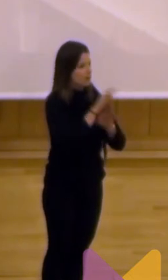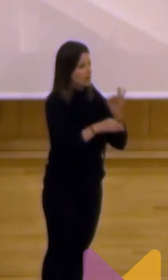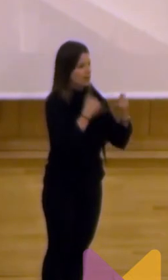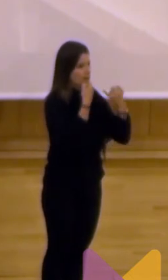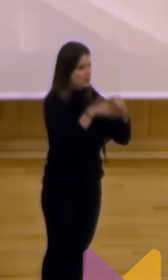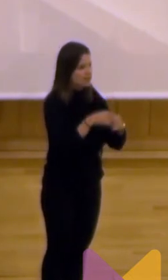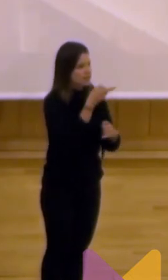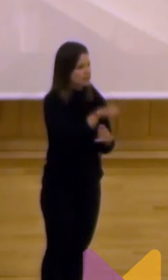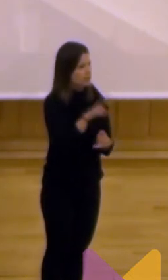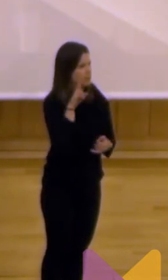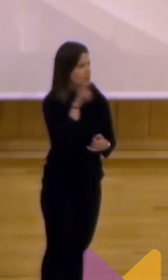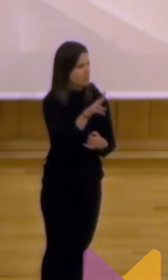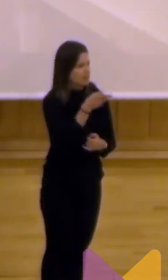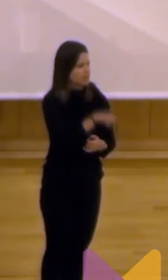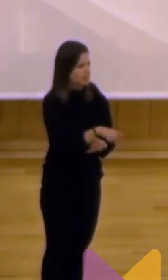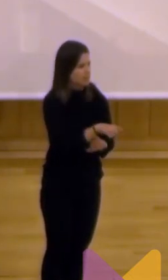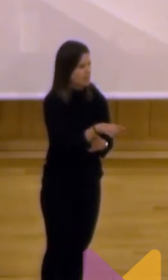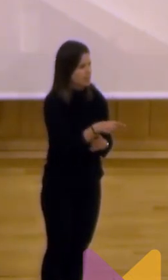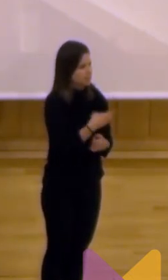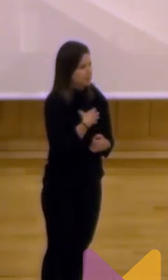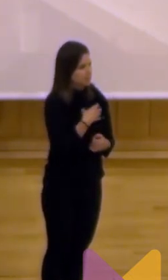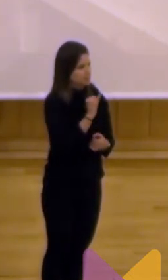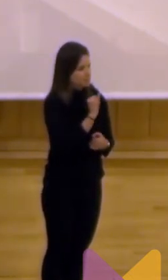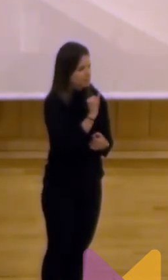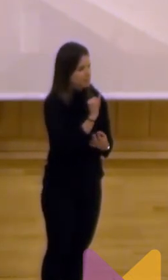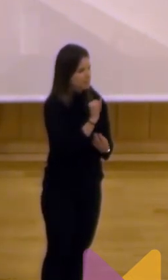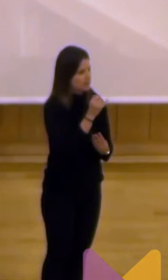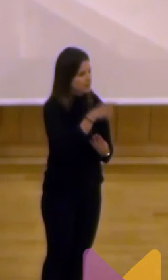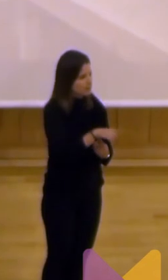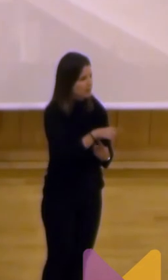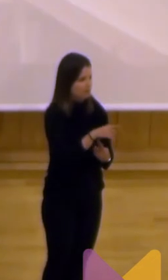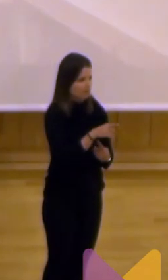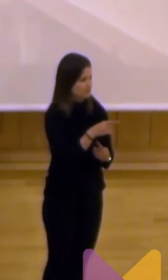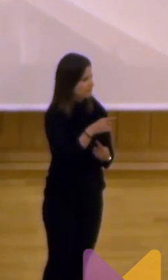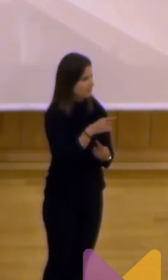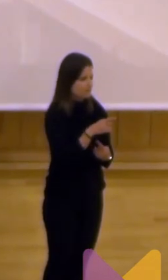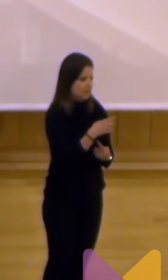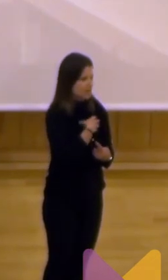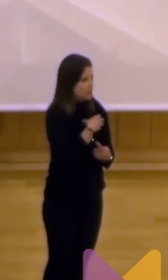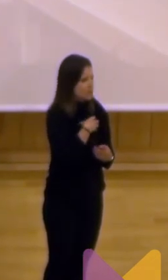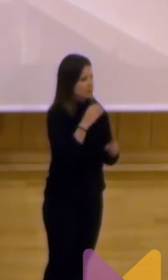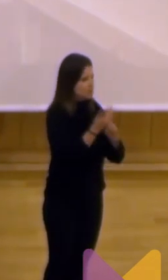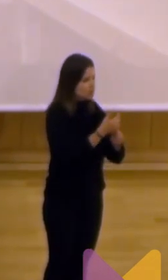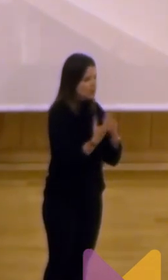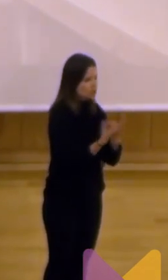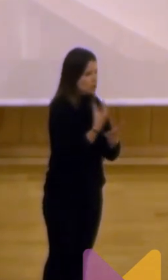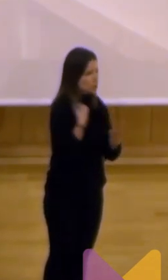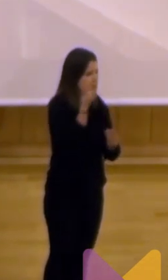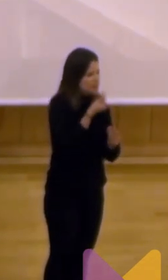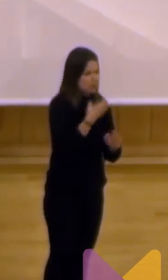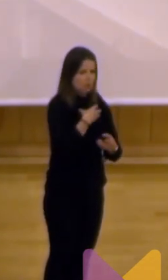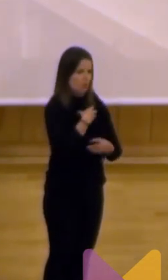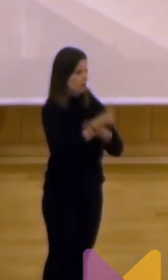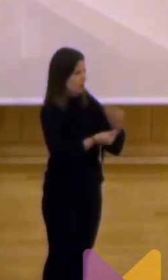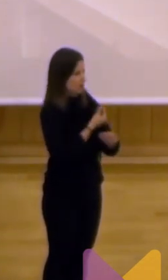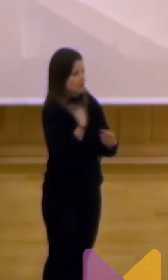las fiestas, también se veía mucho esto de los desánimos, porque claro, habían ido con una idea y luego se encontraban que todo eso que estaban planteando no se podía hacer y